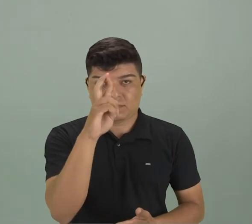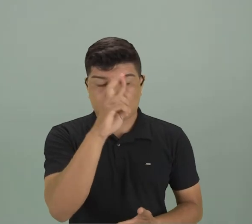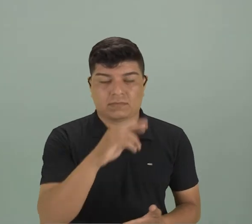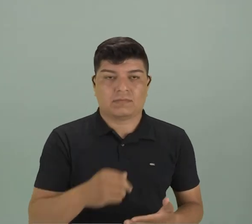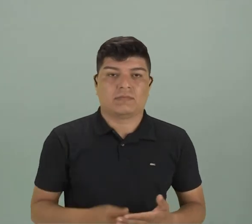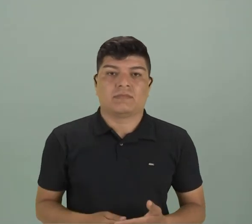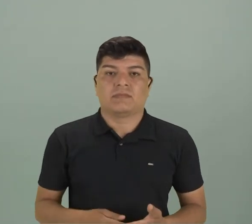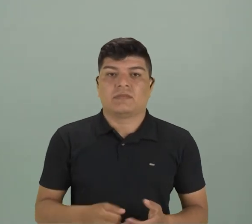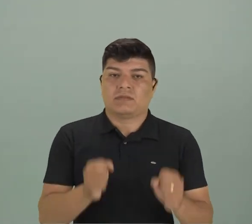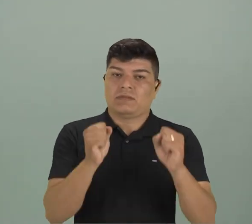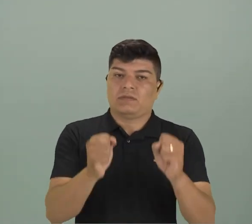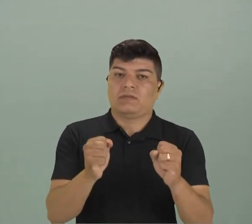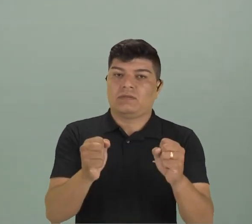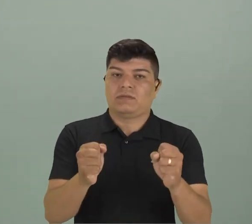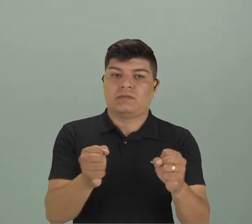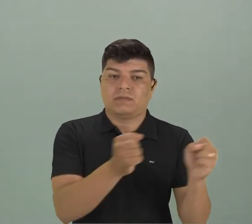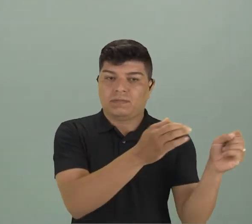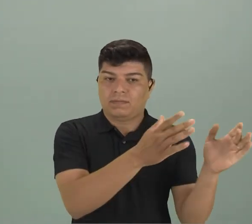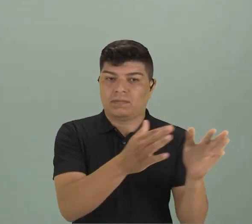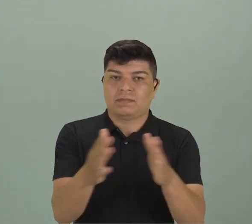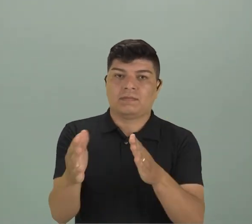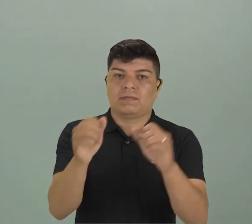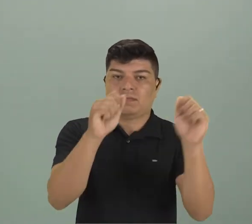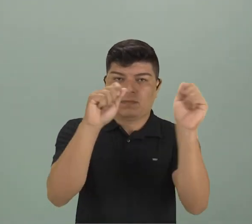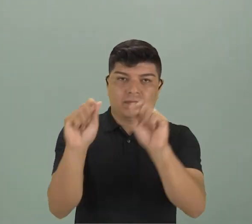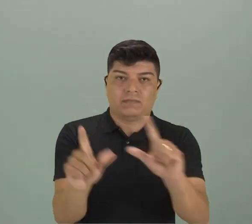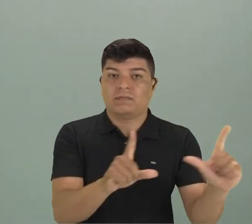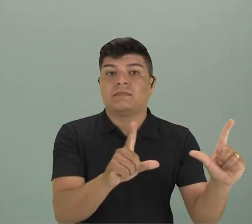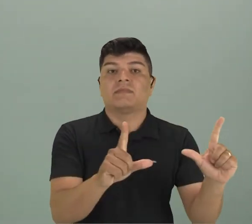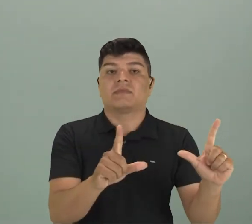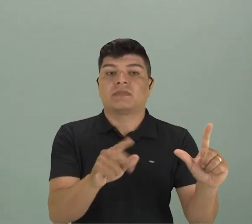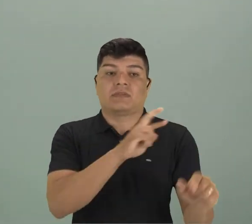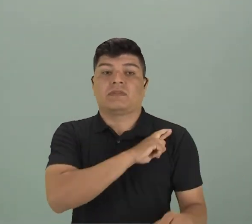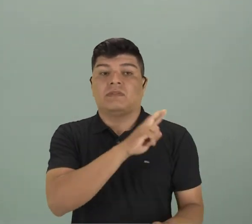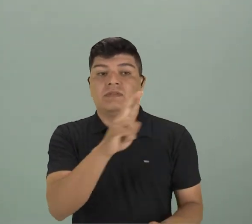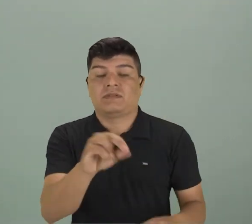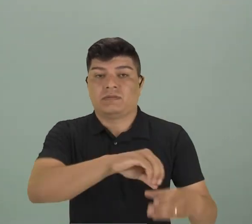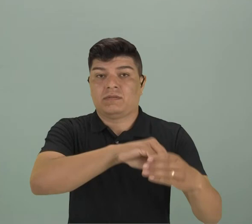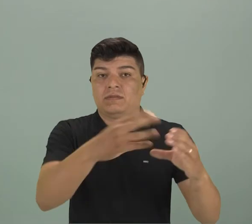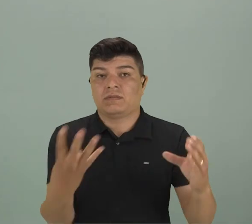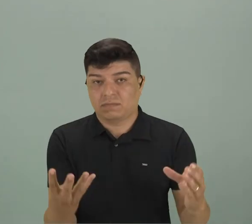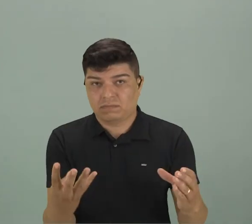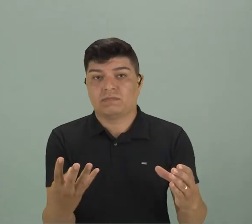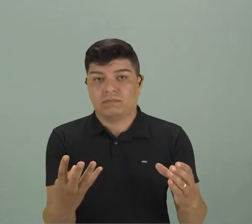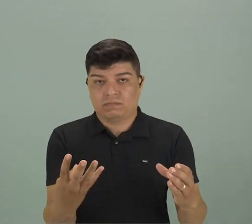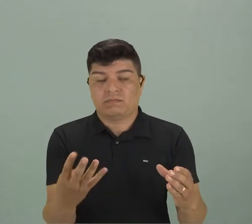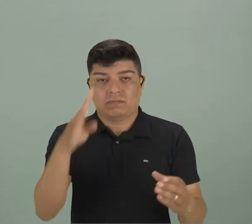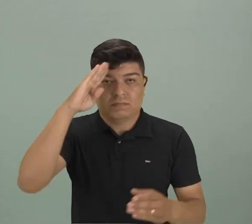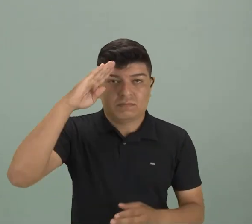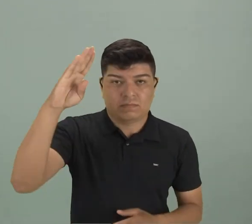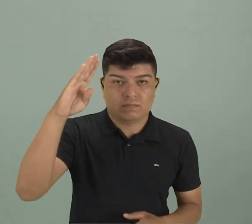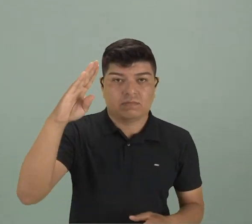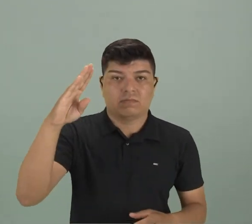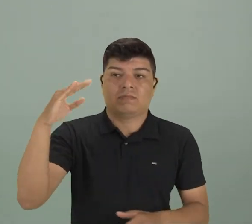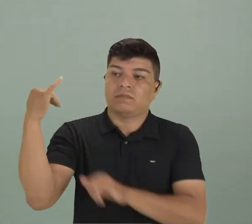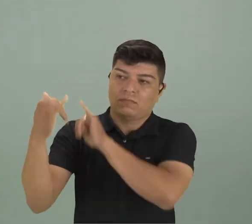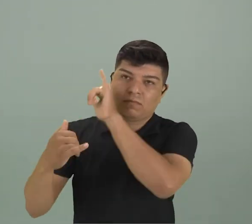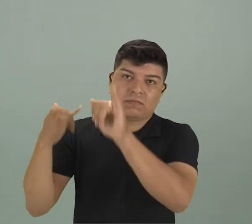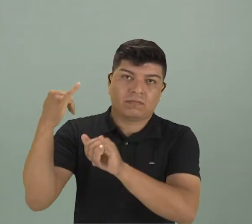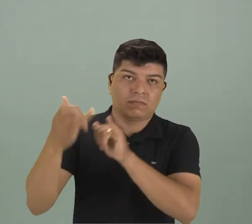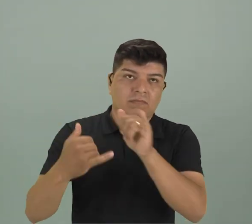como ustedes pueden acompañar el slide, ustedes pueden ver que la religiosidad es una de las características inherentes a la leyenda, ok?